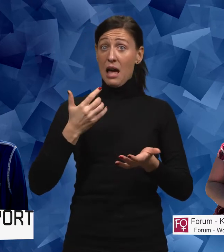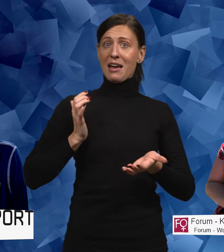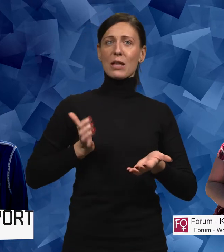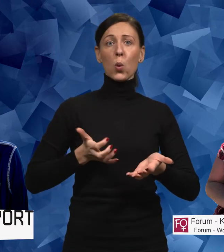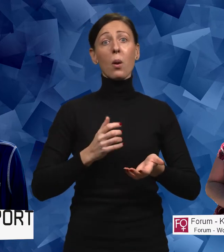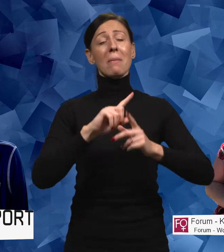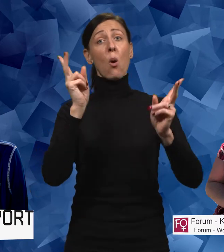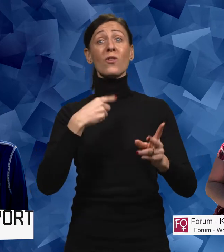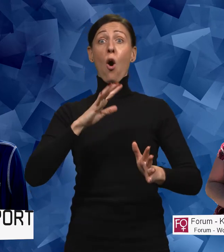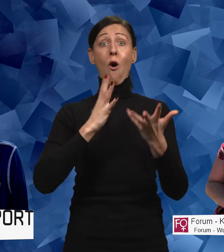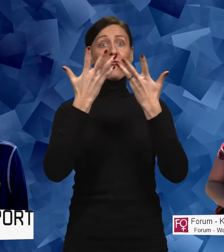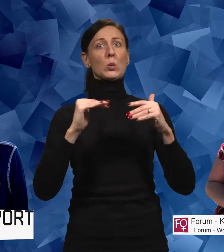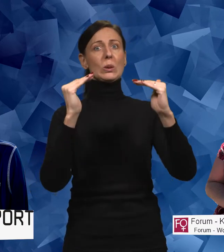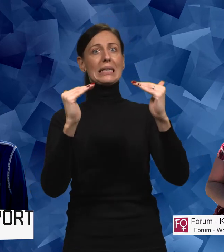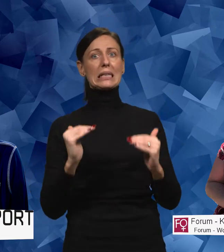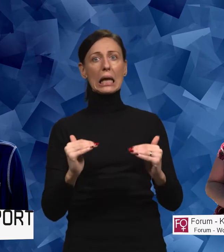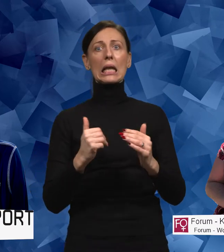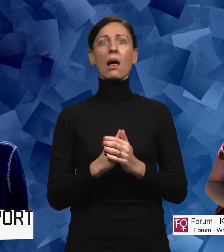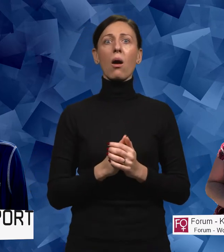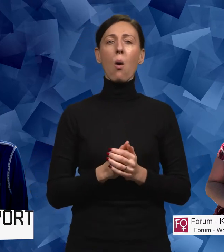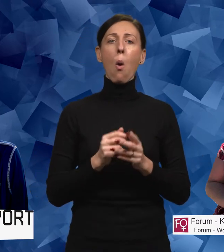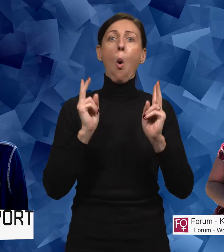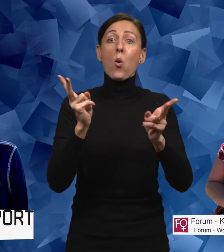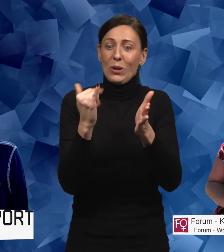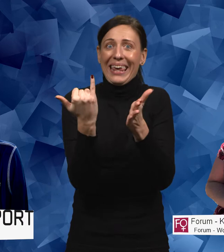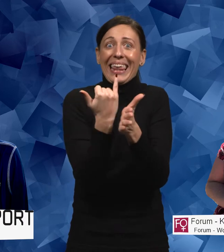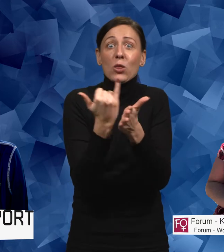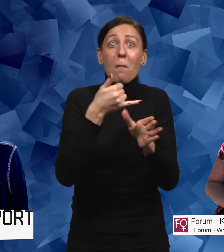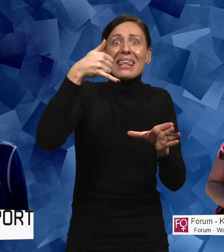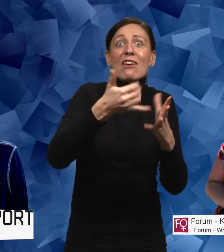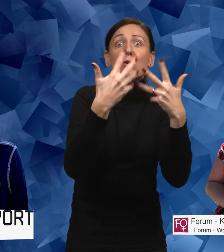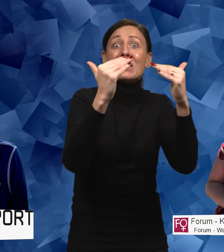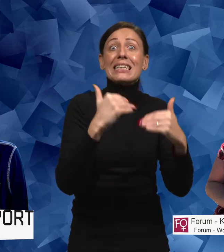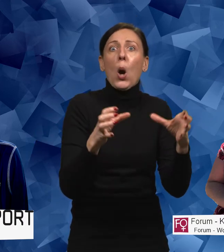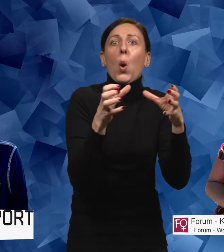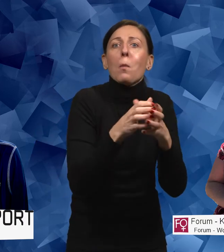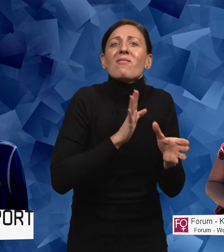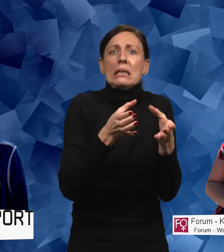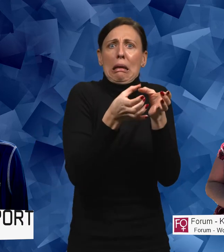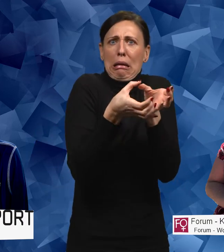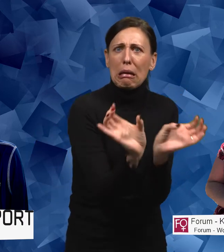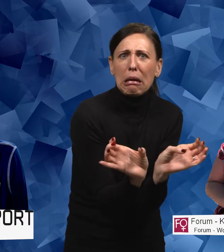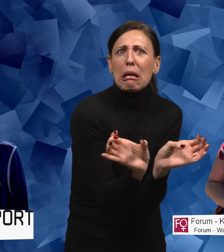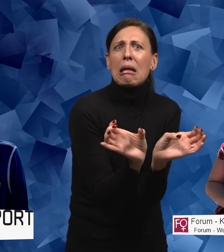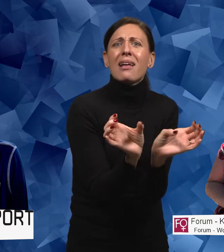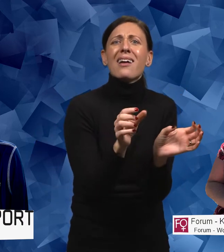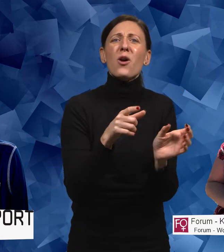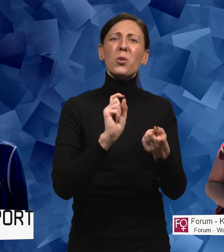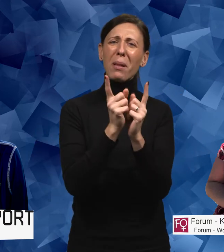men sen har vi också funktionsnedsättningen. Och även inom den gruppen så finns det könsskillnader. Så det blir